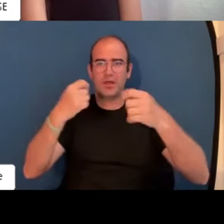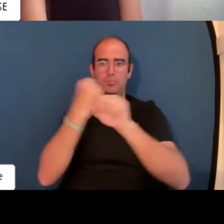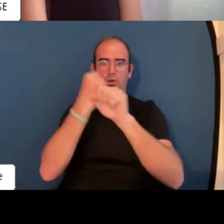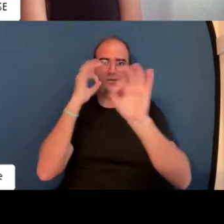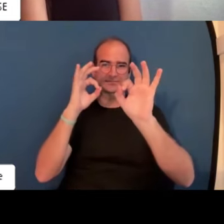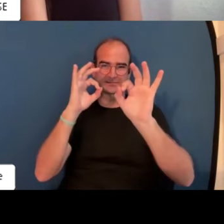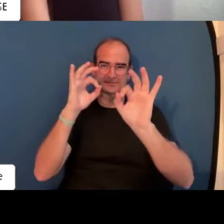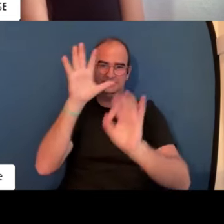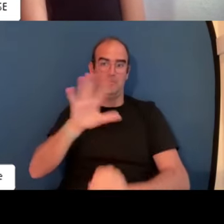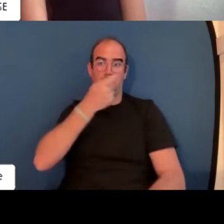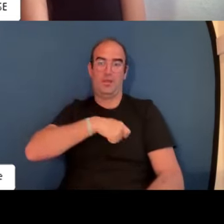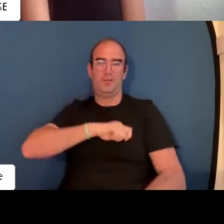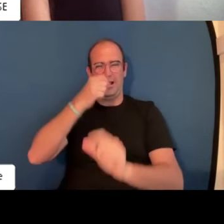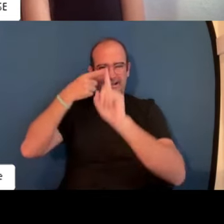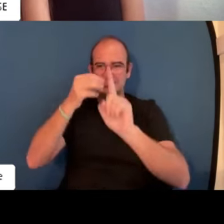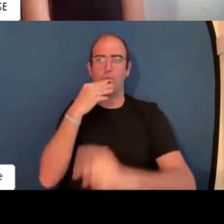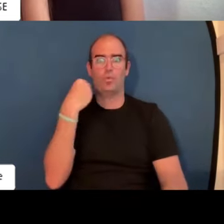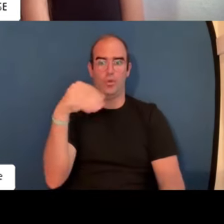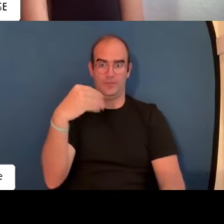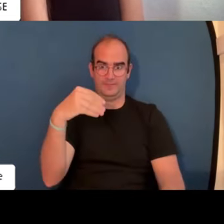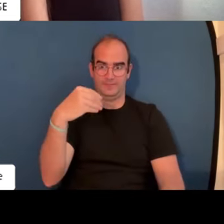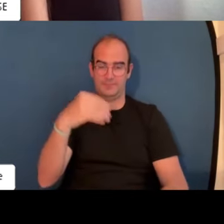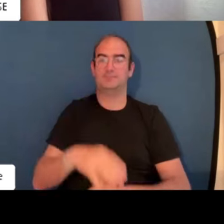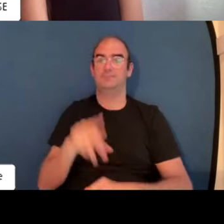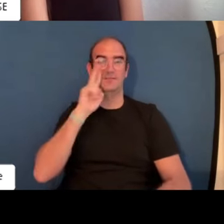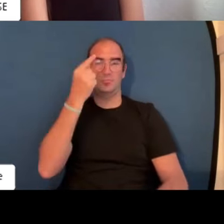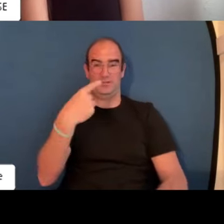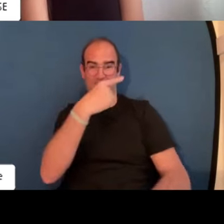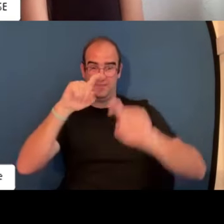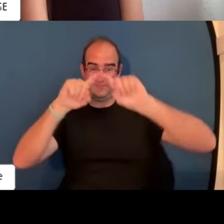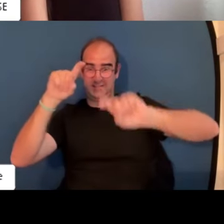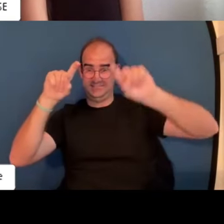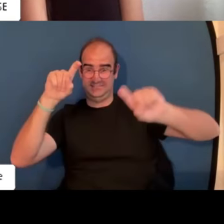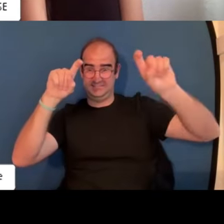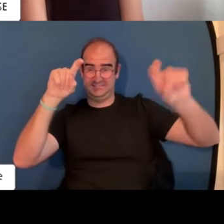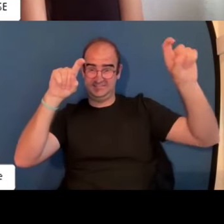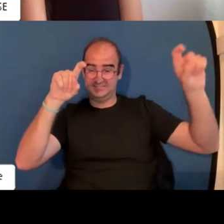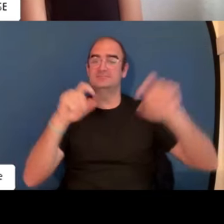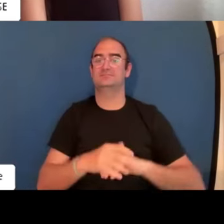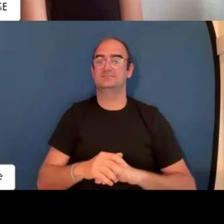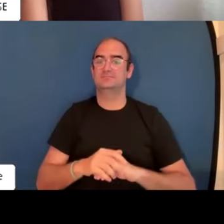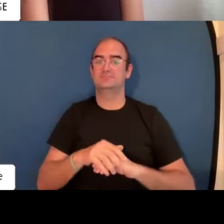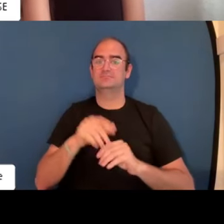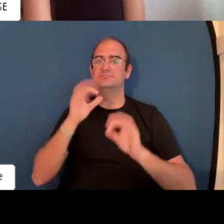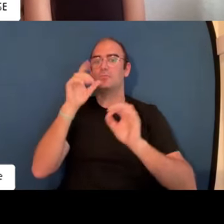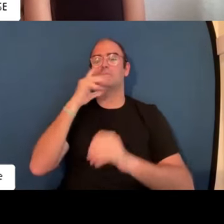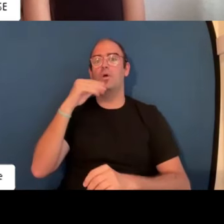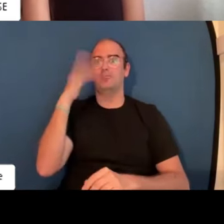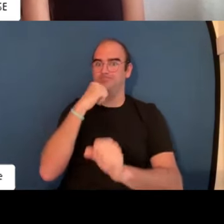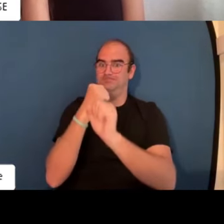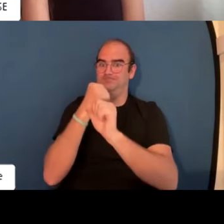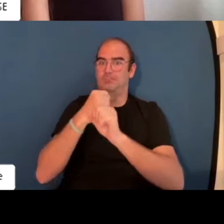Quería hacer una radiografía acerca del mercado laboral en España, cómo se encuentra la situación de la juventud. Como podéis ver en esa